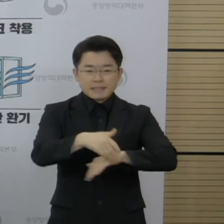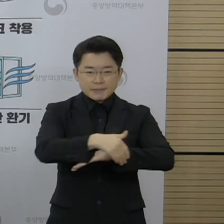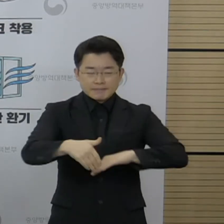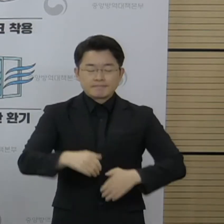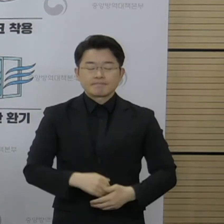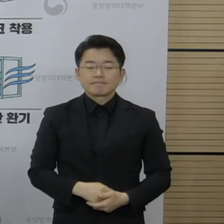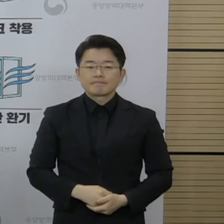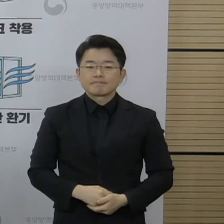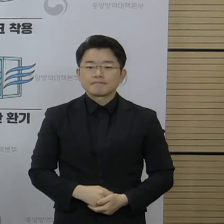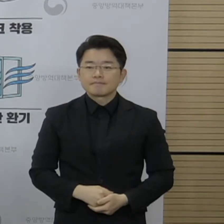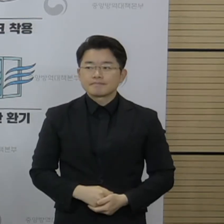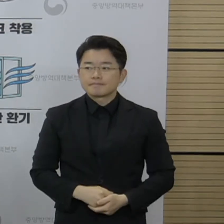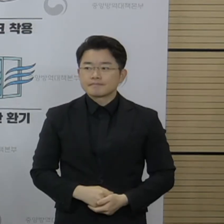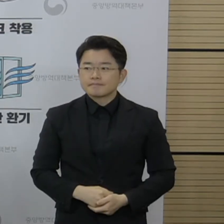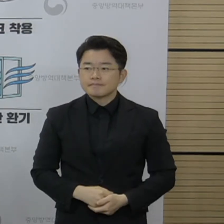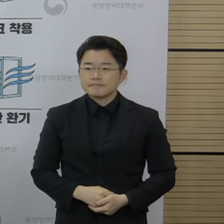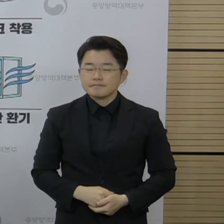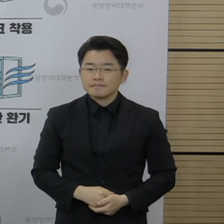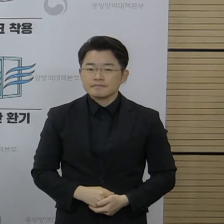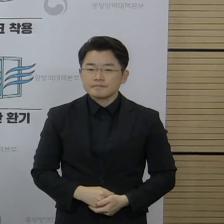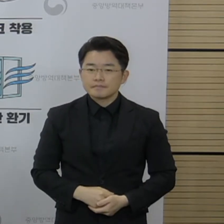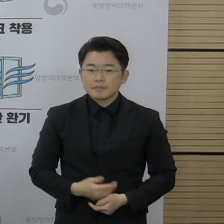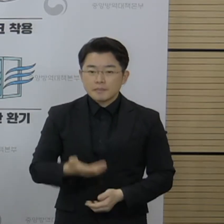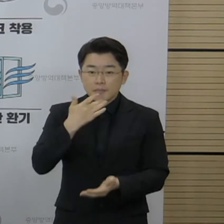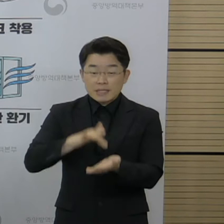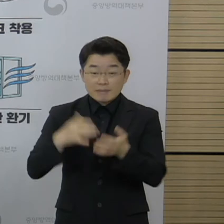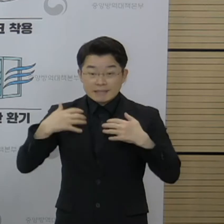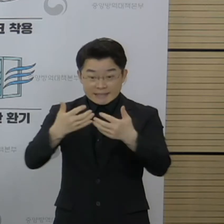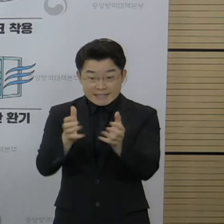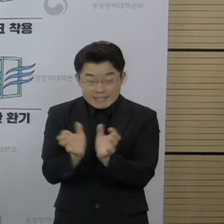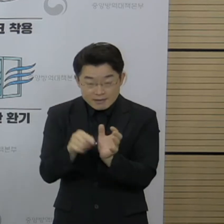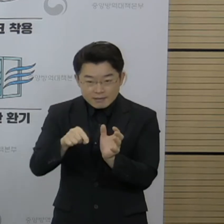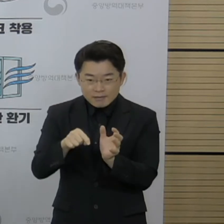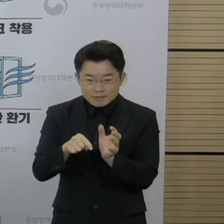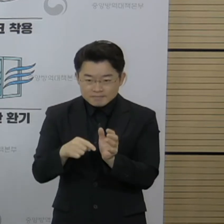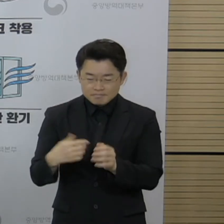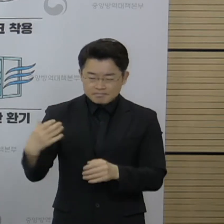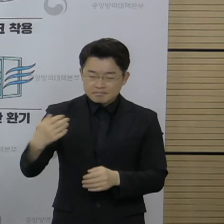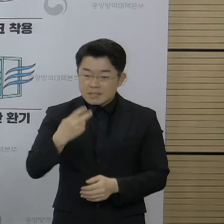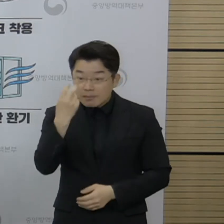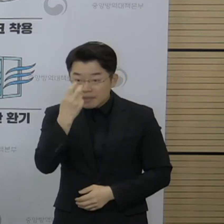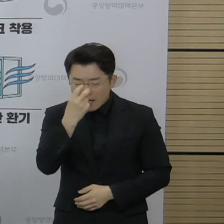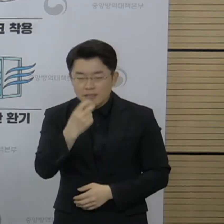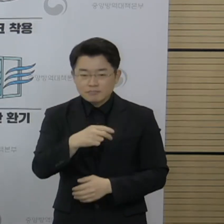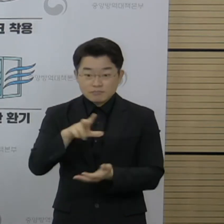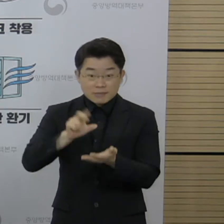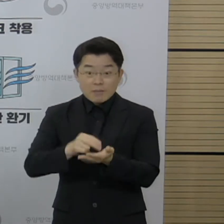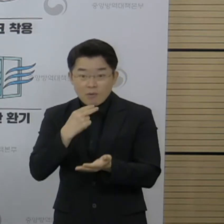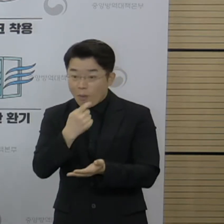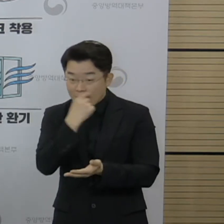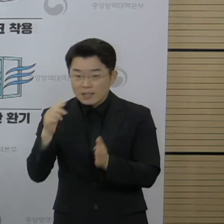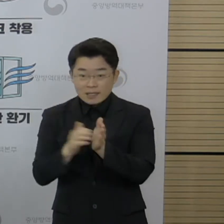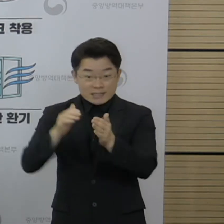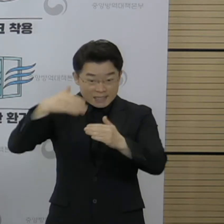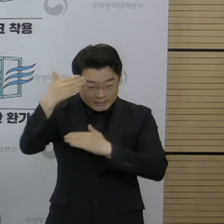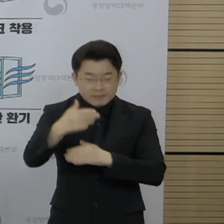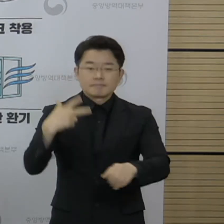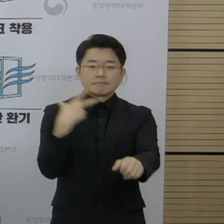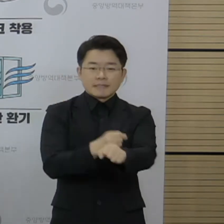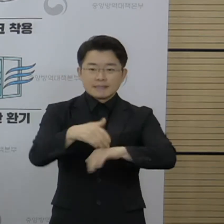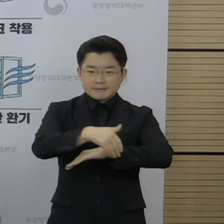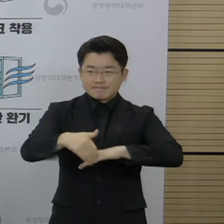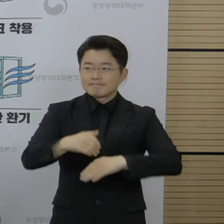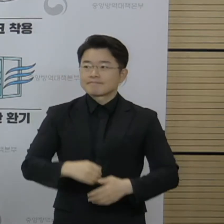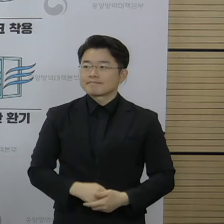않습니다. 최종 시각처의 품질 검사 과정을 거쳐서 확인 후에 접종을 시행하도록 그렇게 조치하겠습니다. 네,